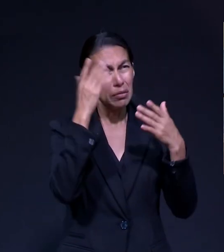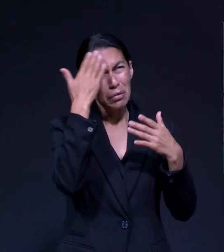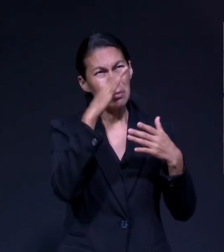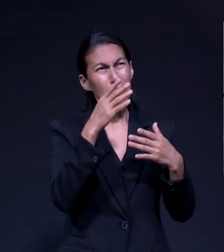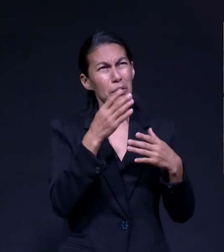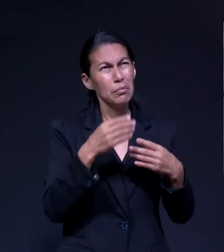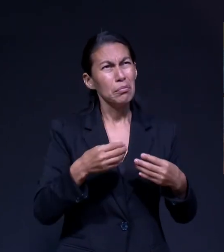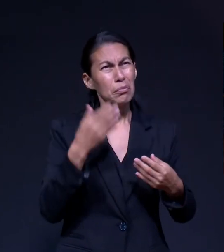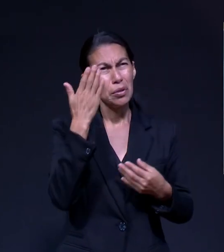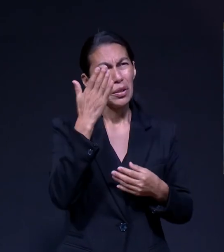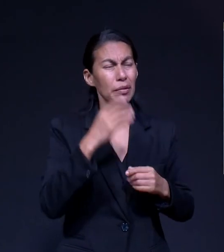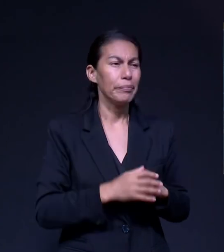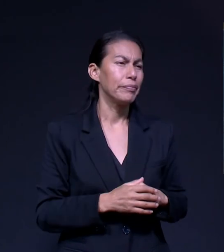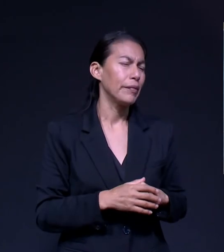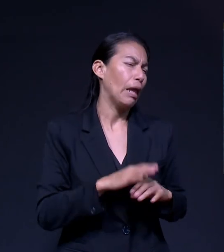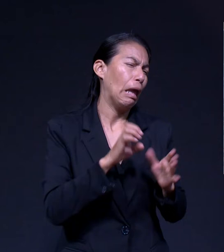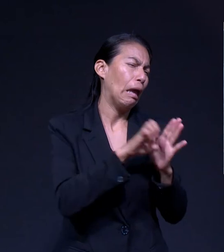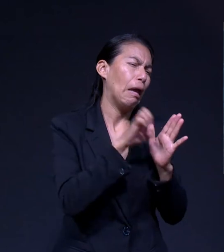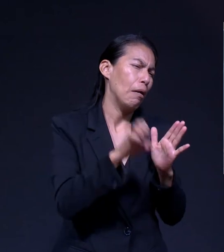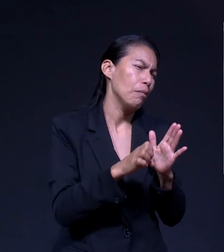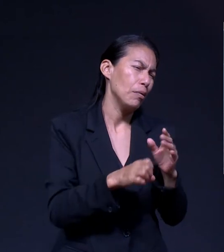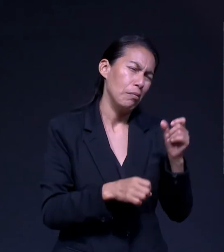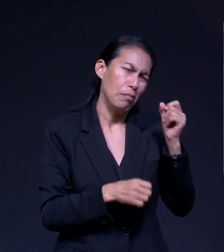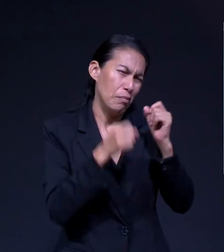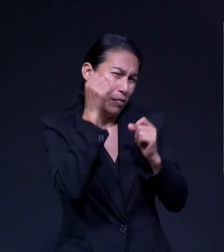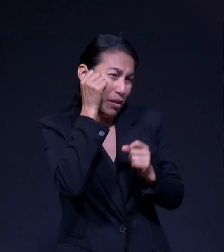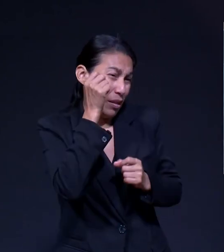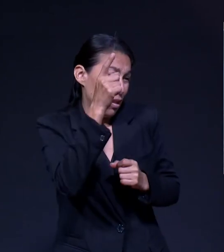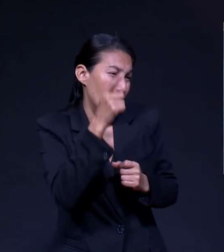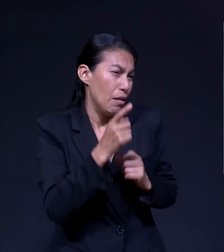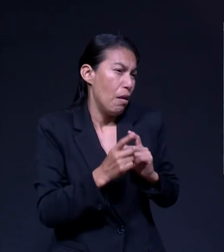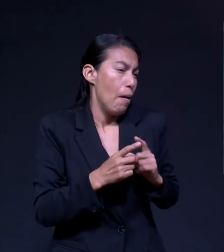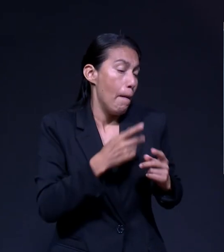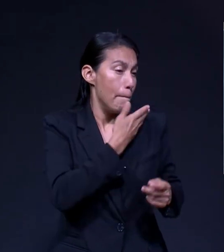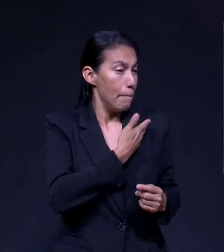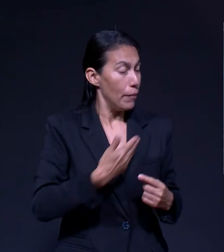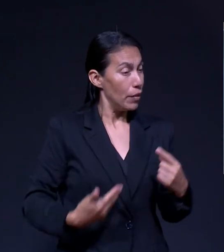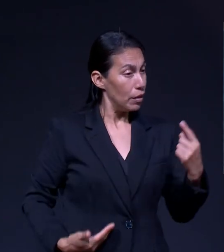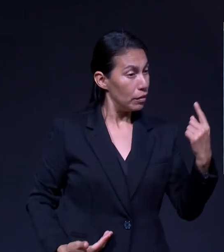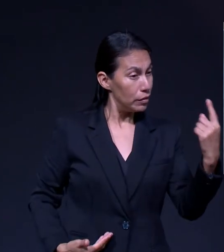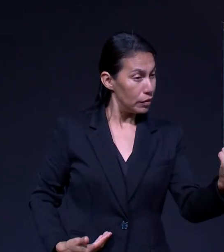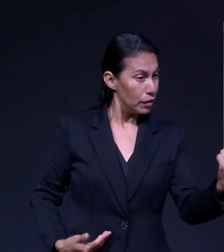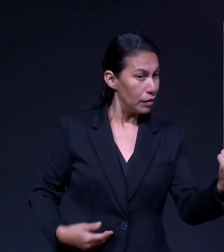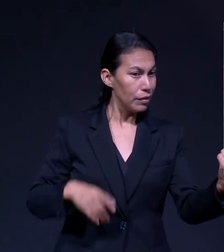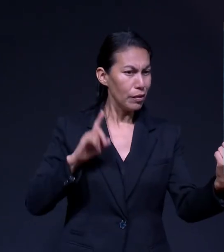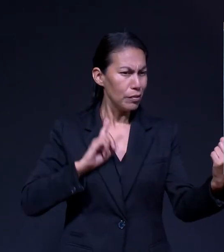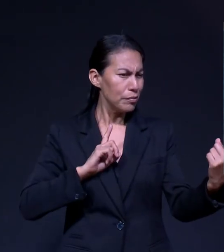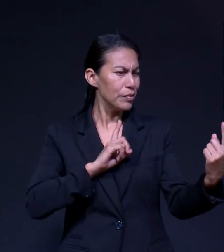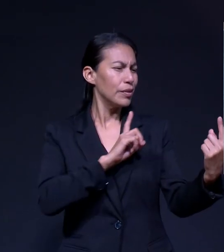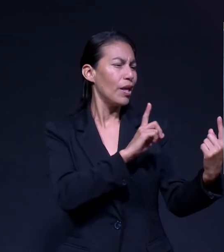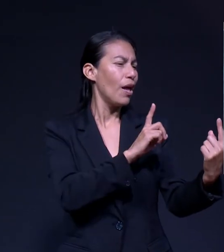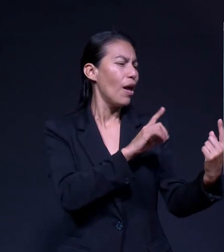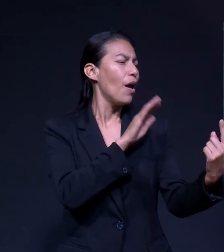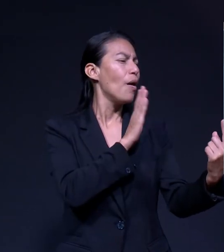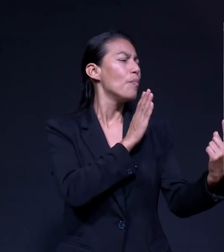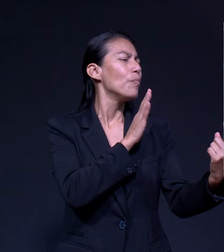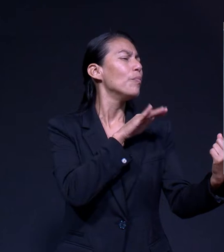Imagínate que vas al presidente Al gobernador A un empresario Y tú Señor Quiero hablar con